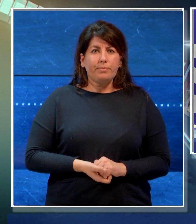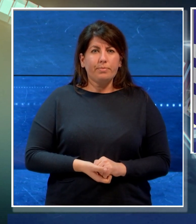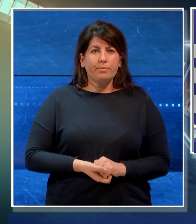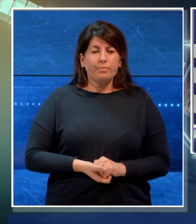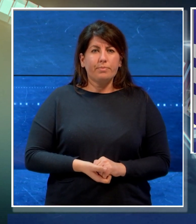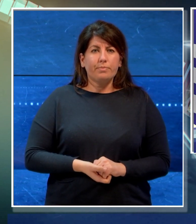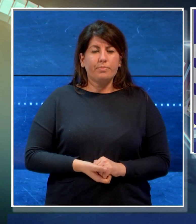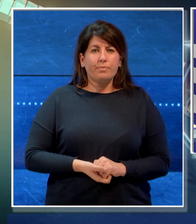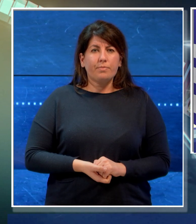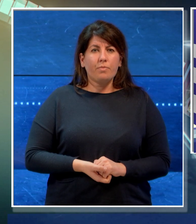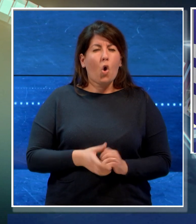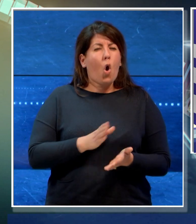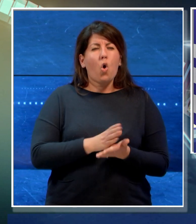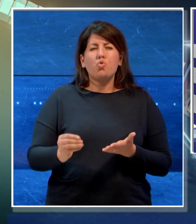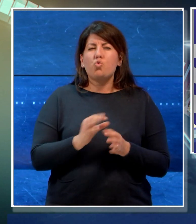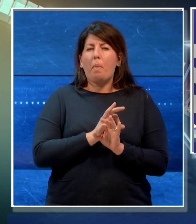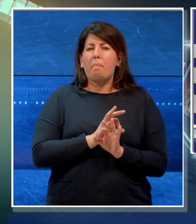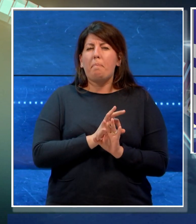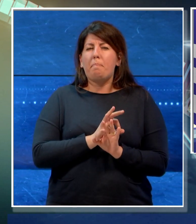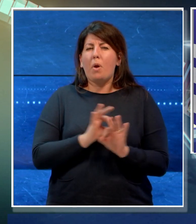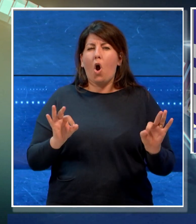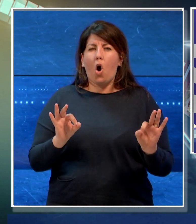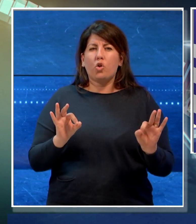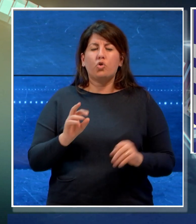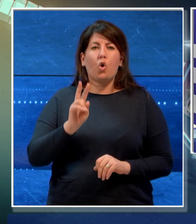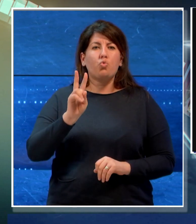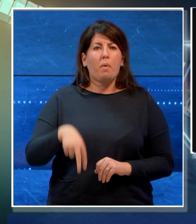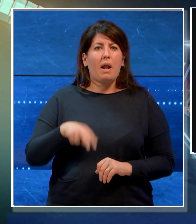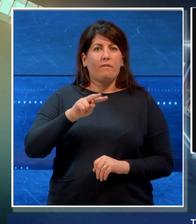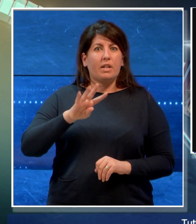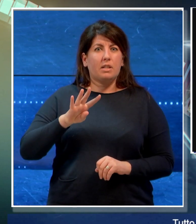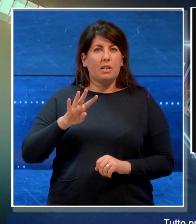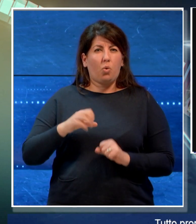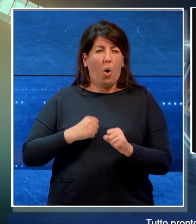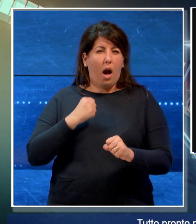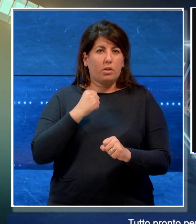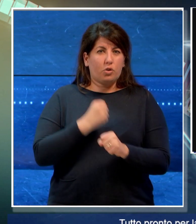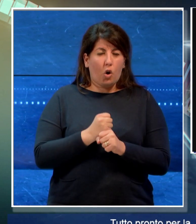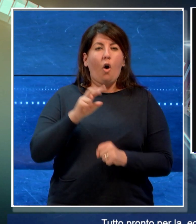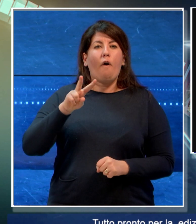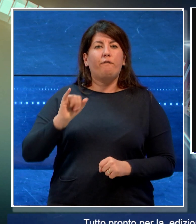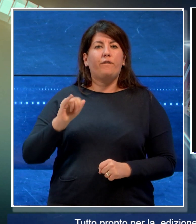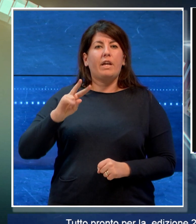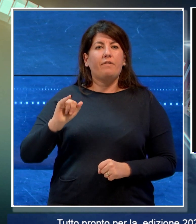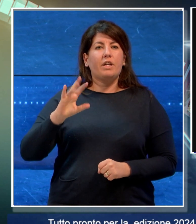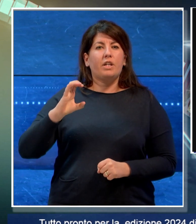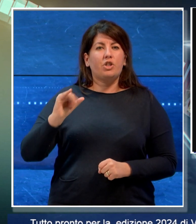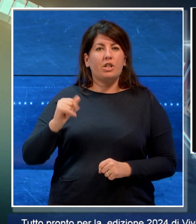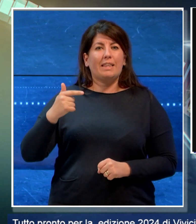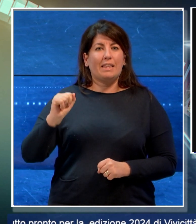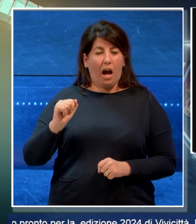Tutto pronto per l'edizione 2024 di Vivi Città, la manifestazione